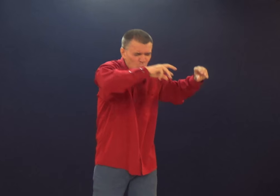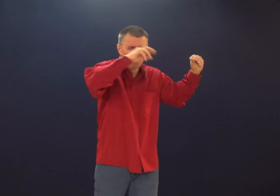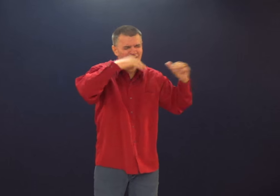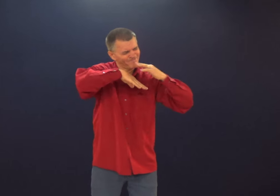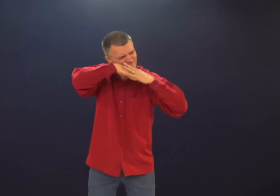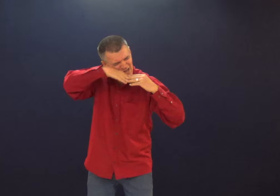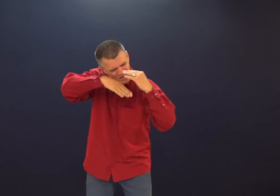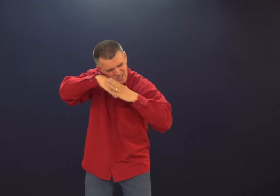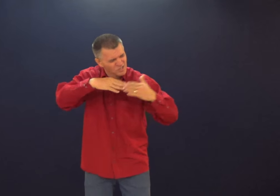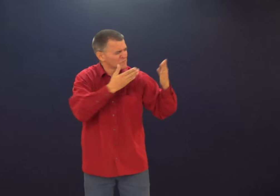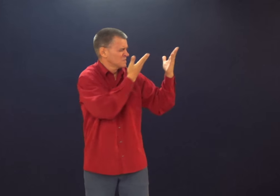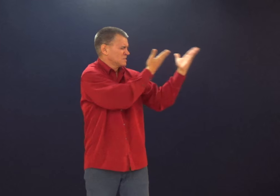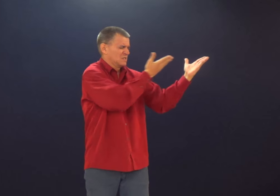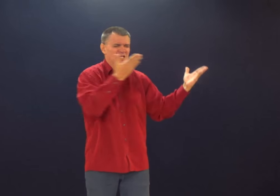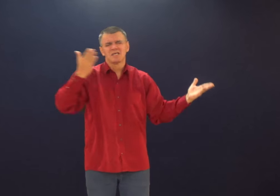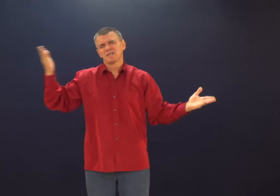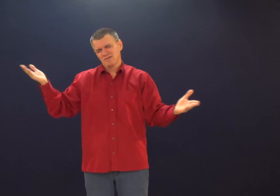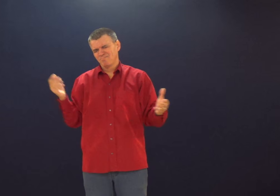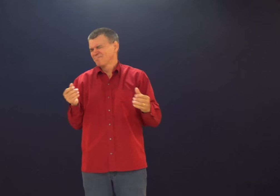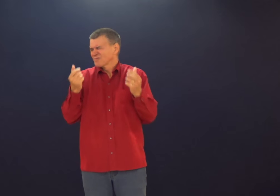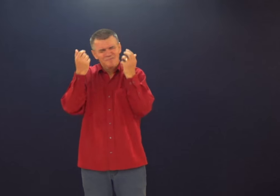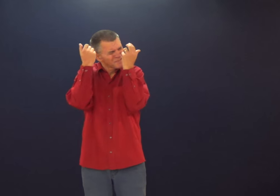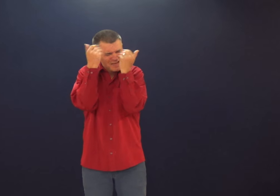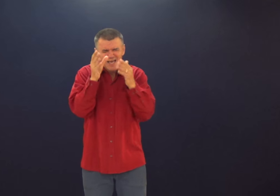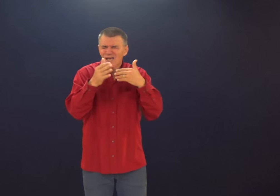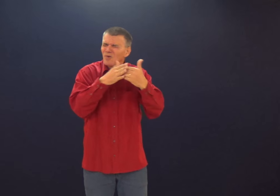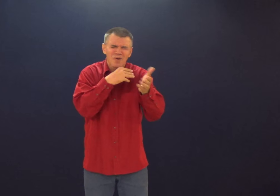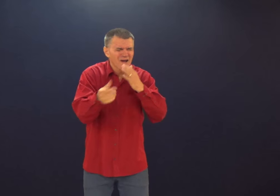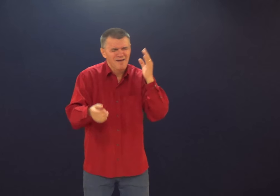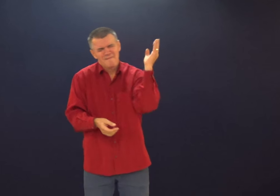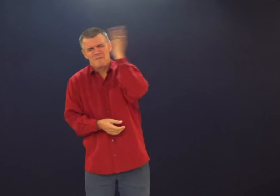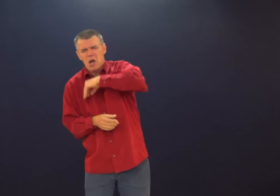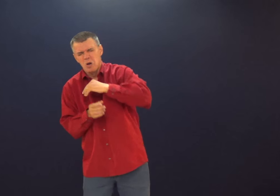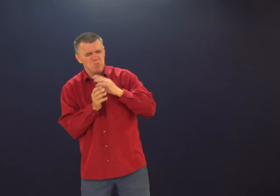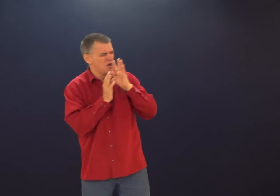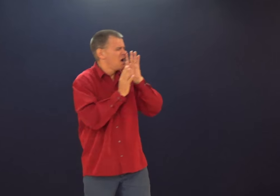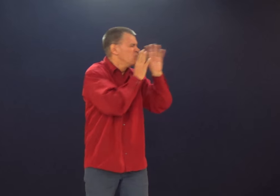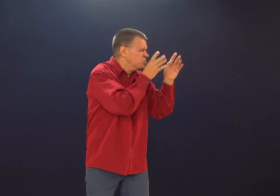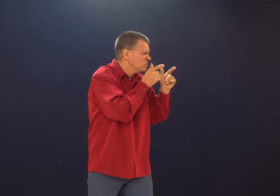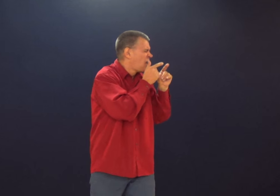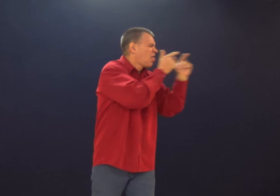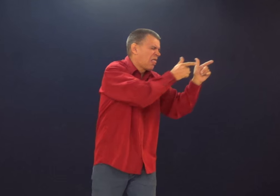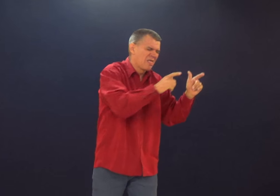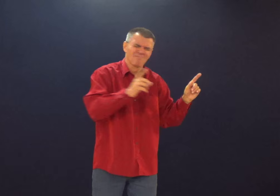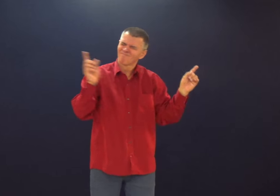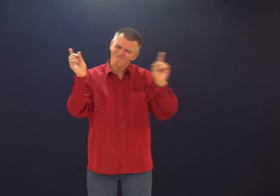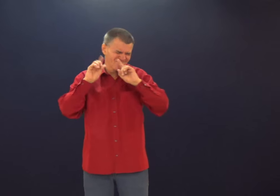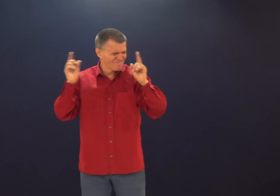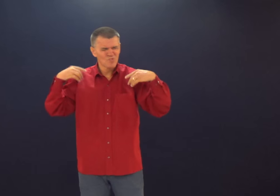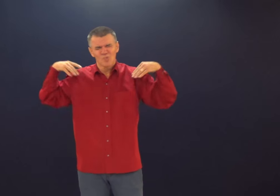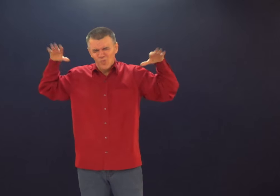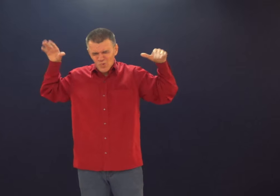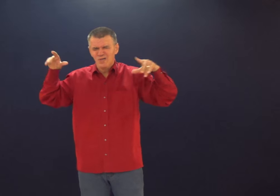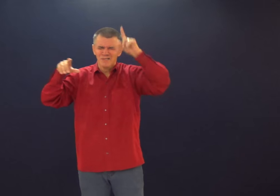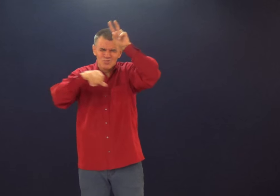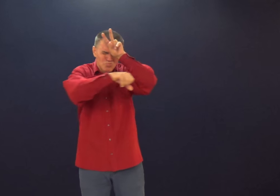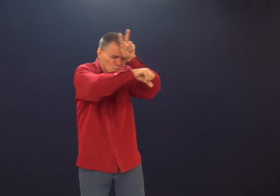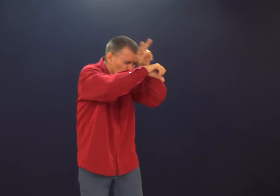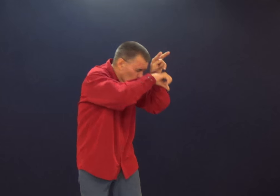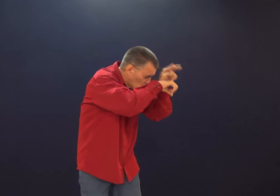para que eu possa levar cura, Deus, paz, nada de maldade, de acusação, não,